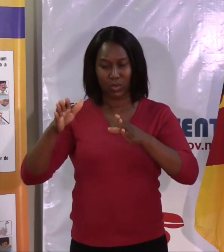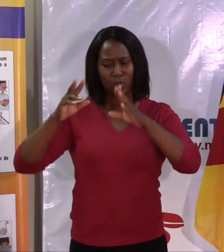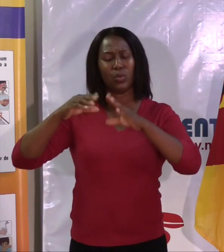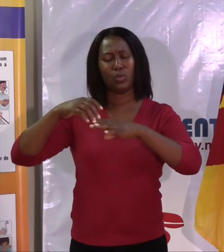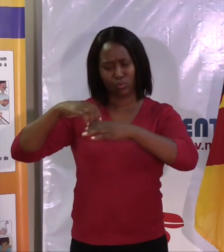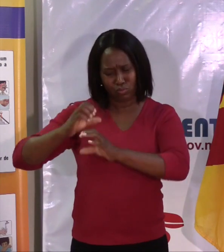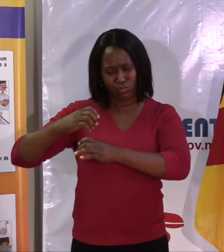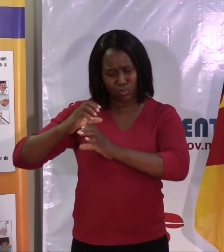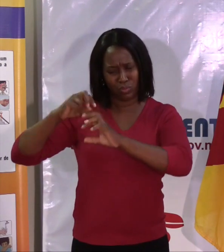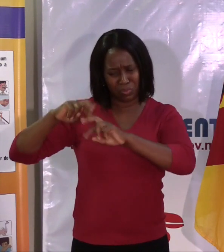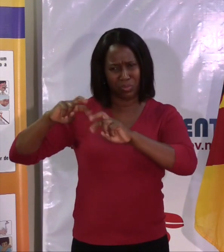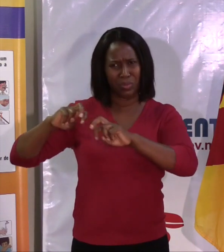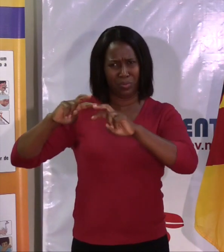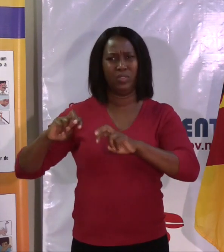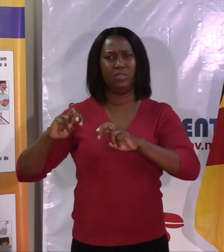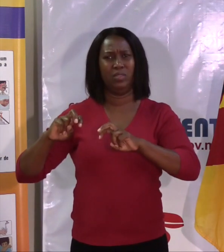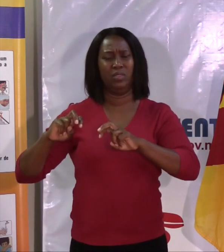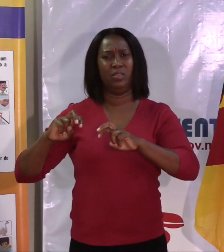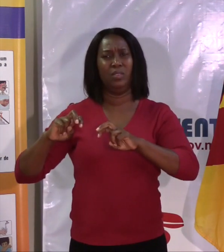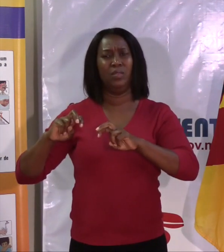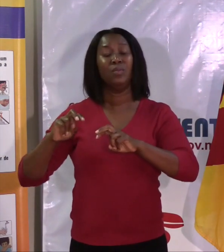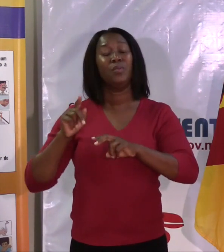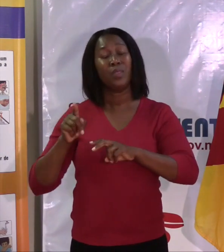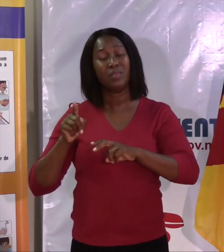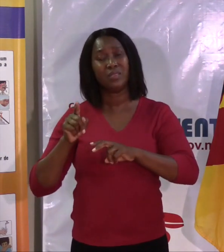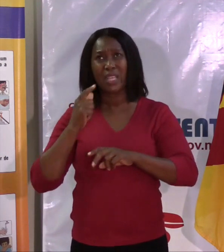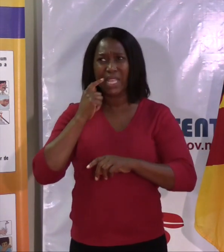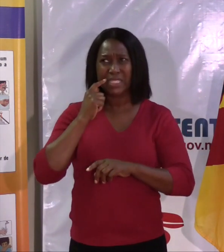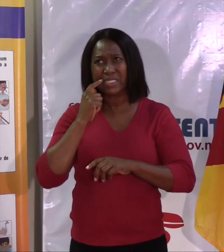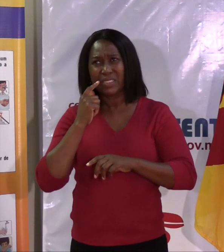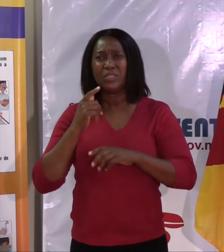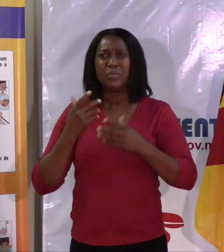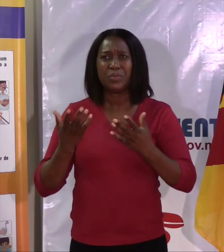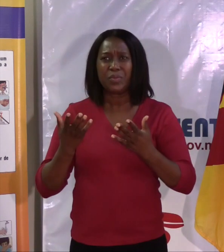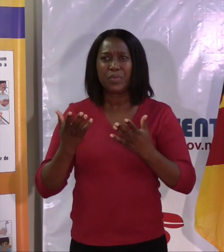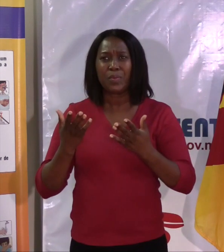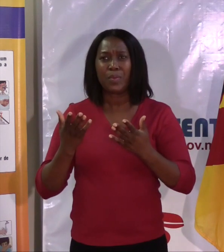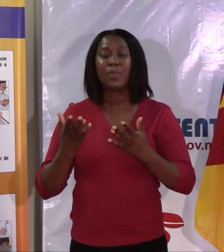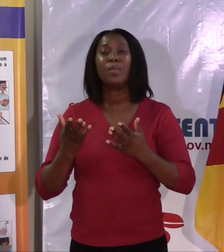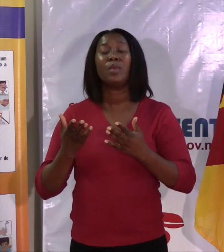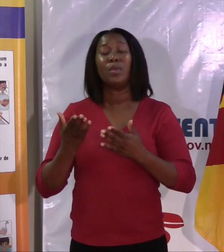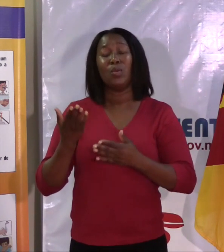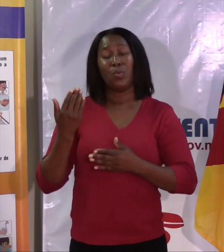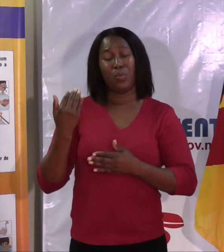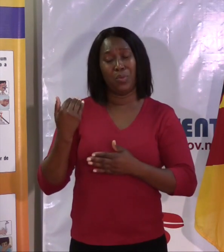portanto, foram testados 217 suspeitos, dos quais o 12 nas últimas 24 horas.